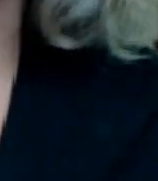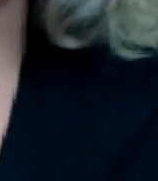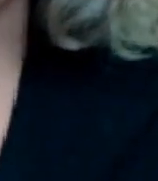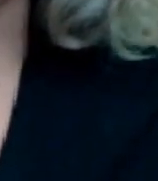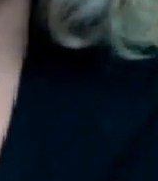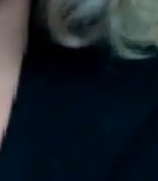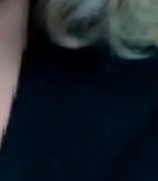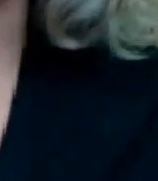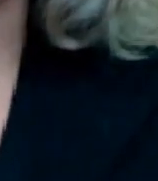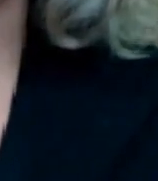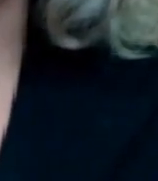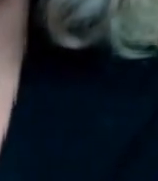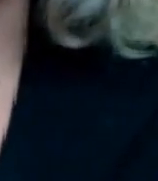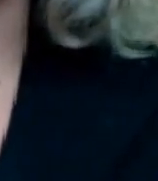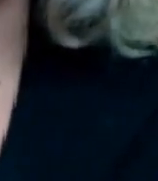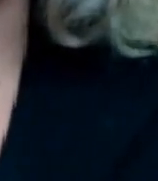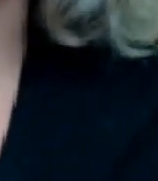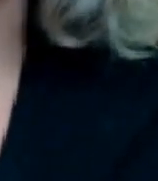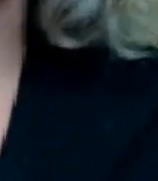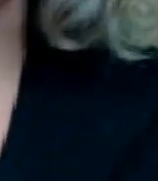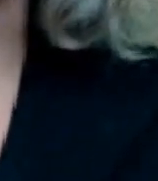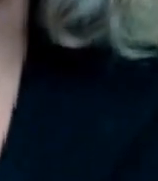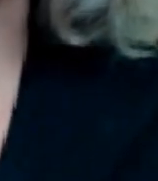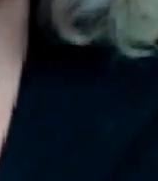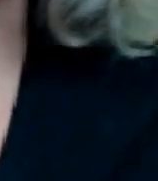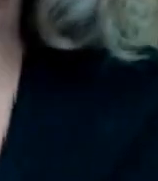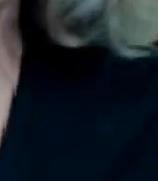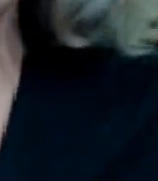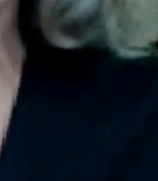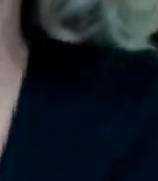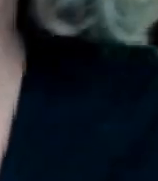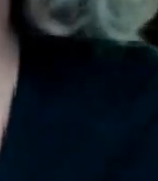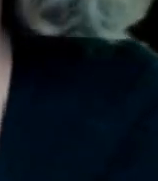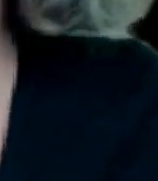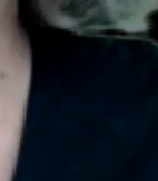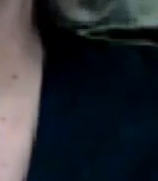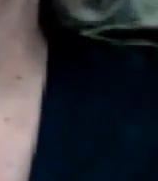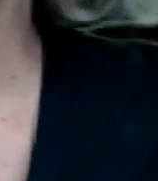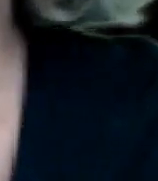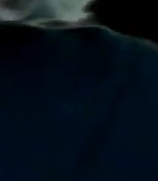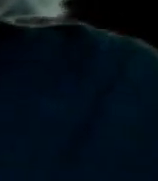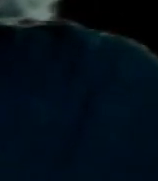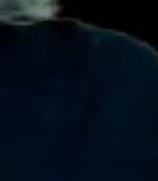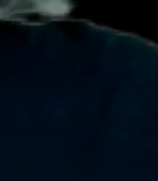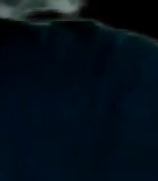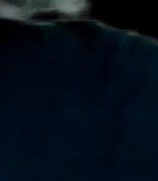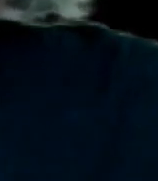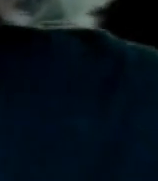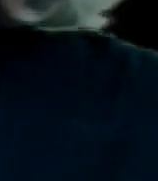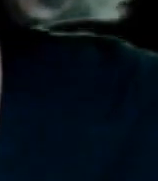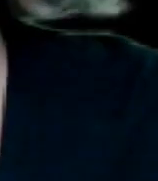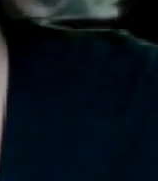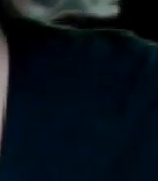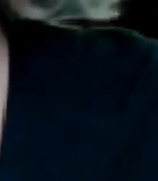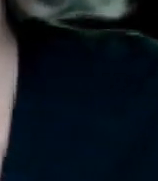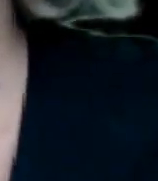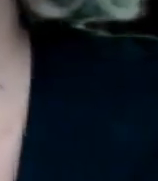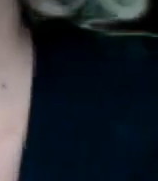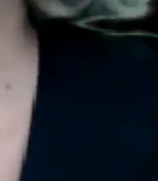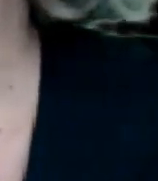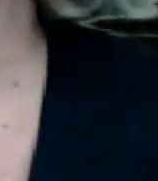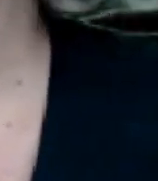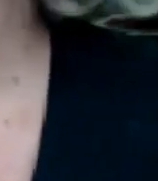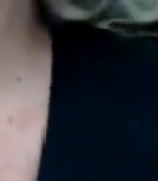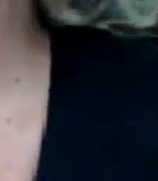periodistas es decir que dejan mucho que desear para que de mentira el puesto que tienen